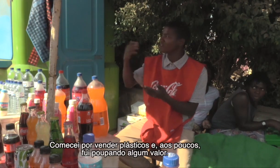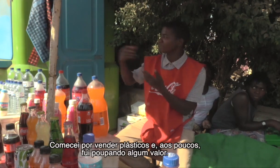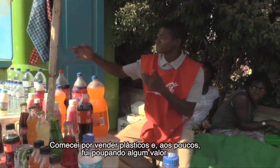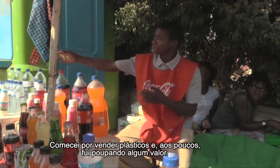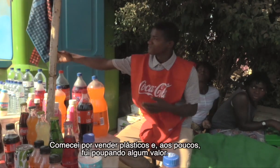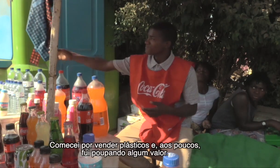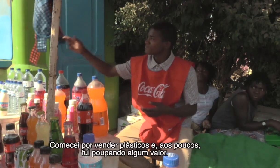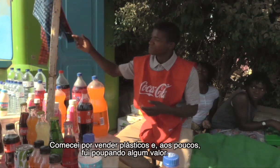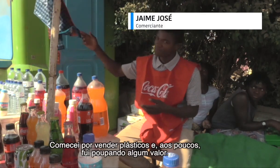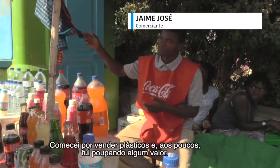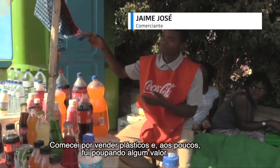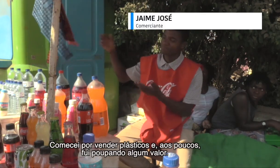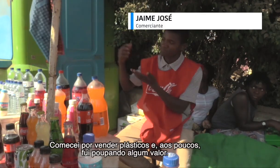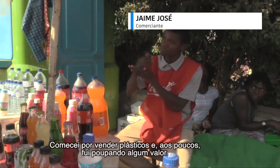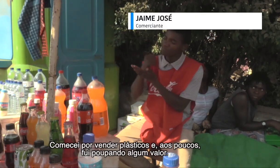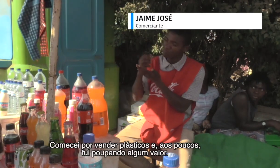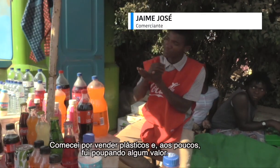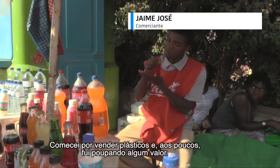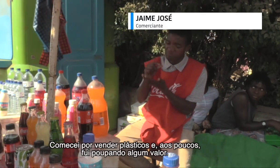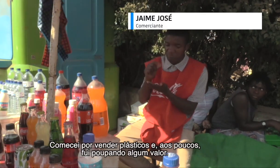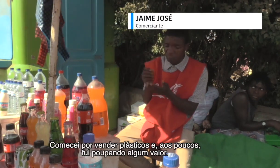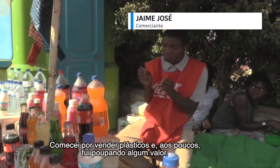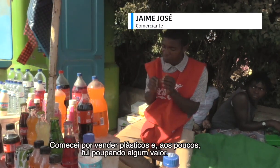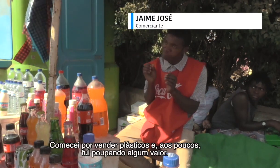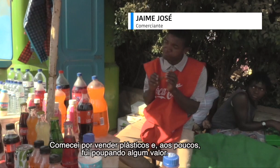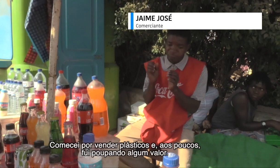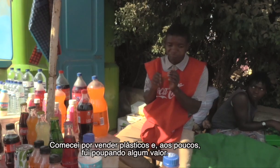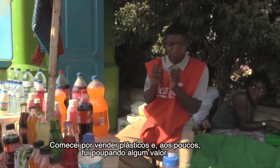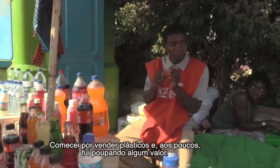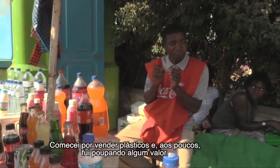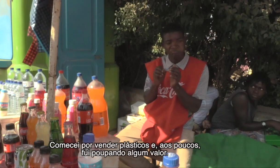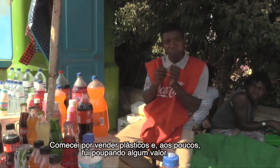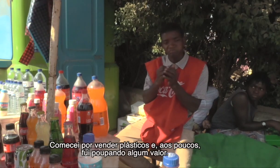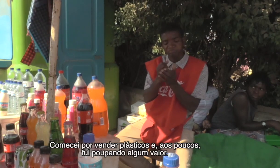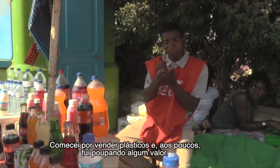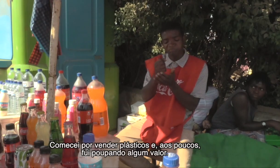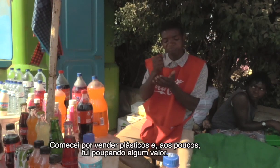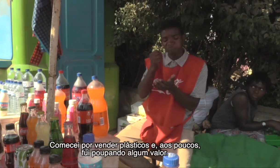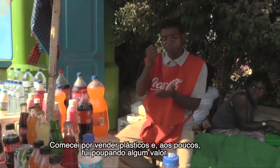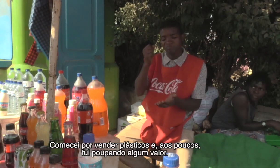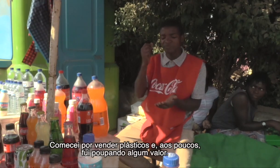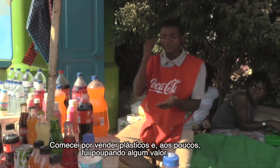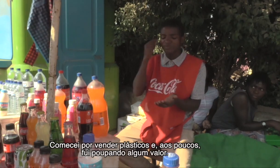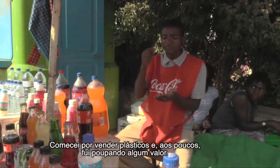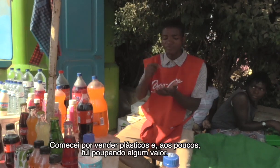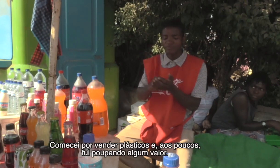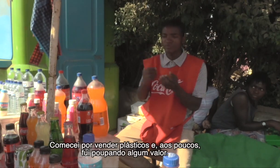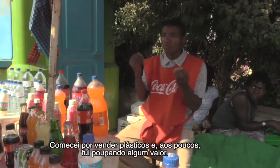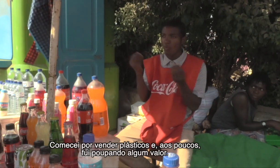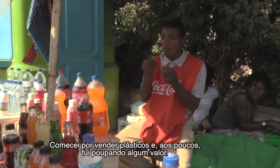eu vendia plástico. Comecei a guardar poucos aos poucos moedas e consegui um